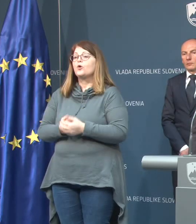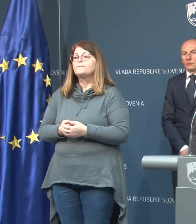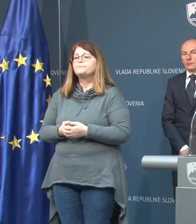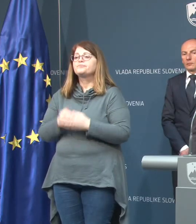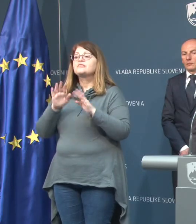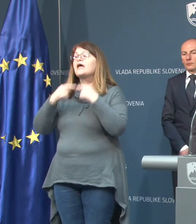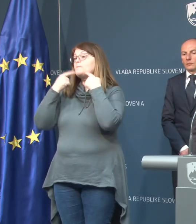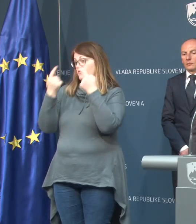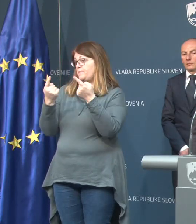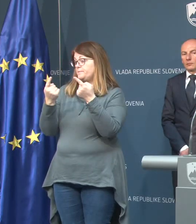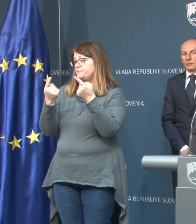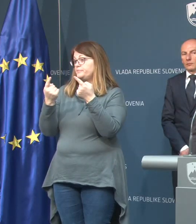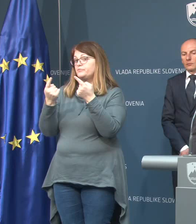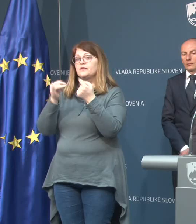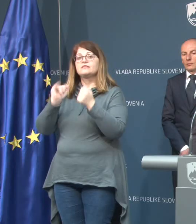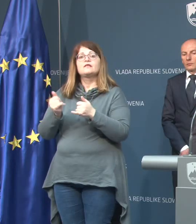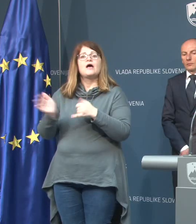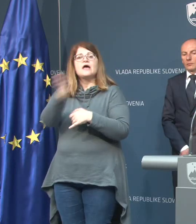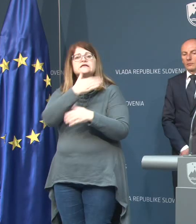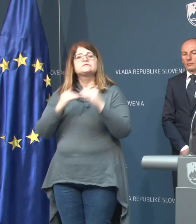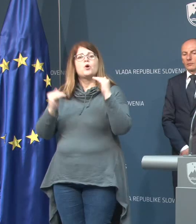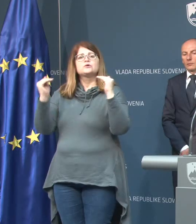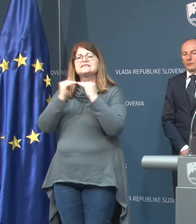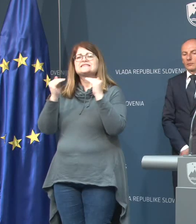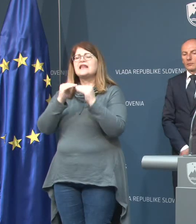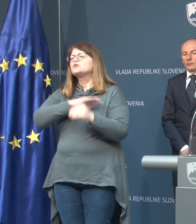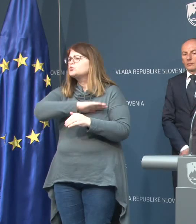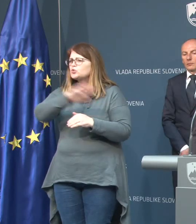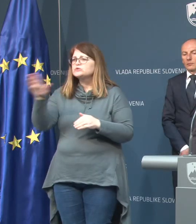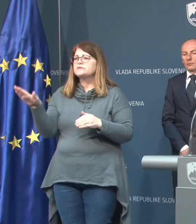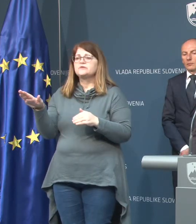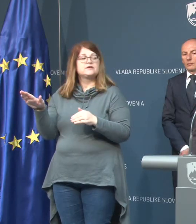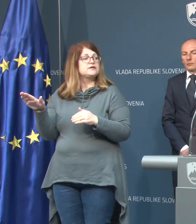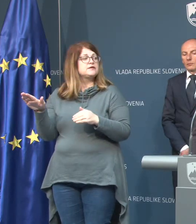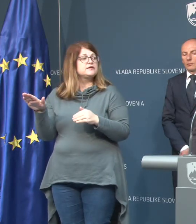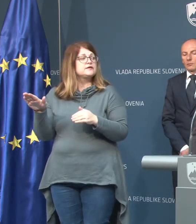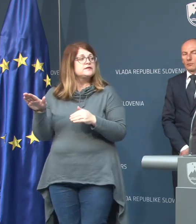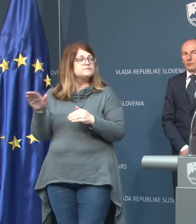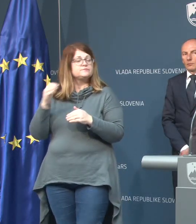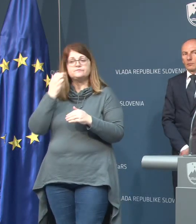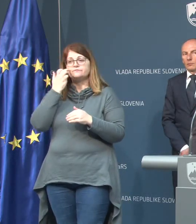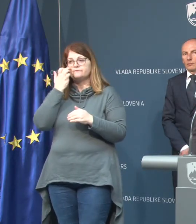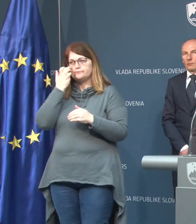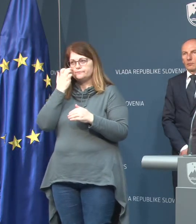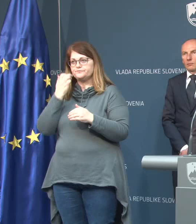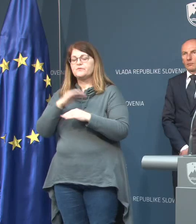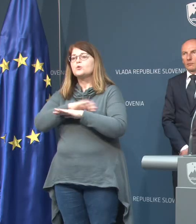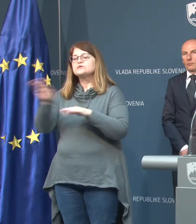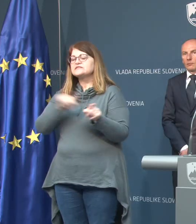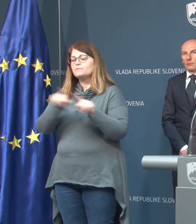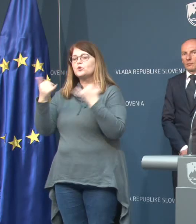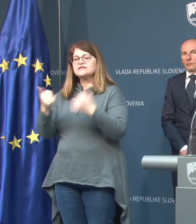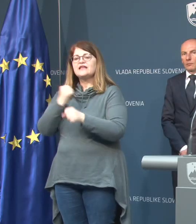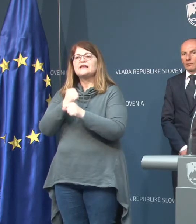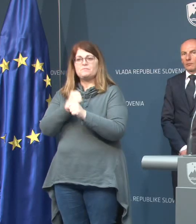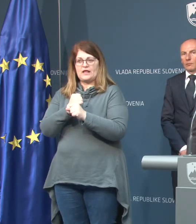Naj povem, da smo skladno z vsem dosedanjim